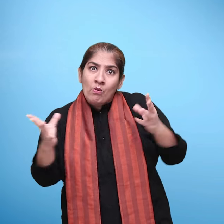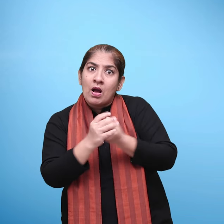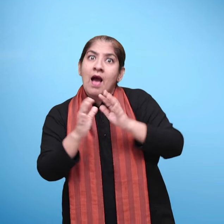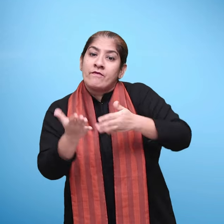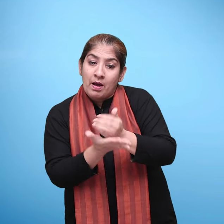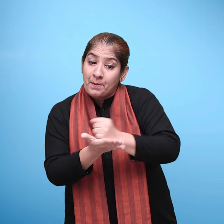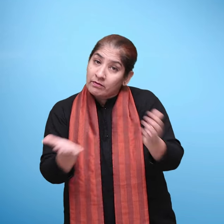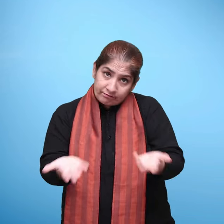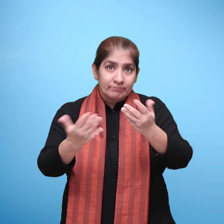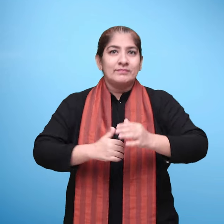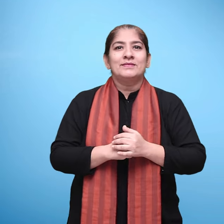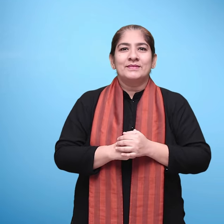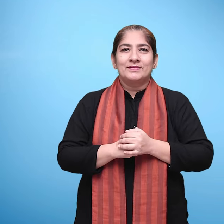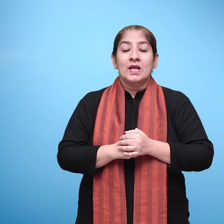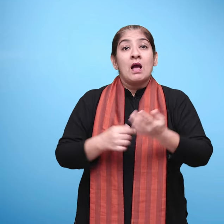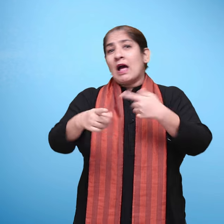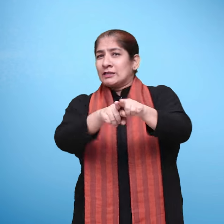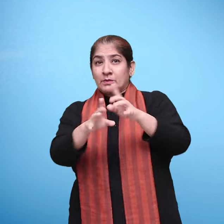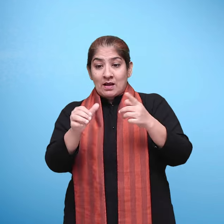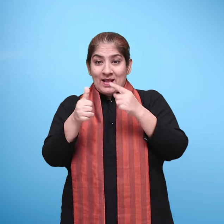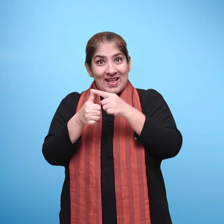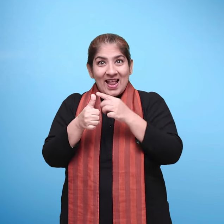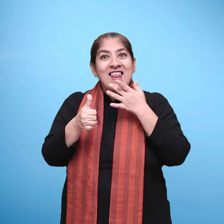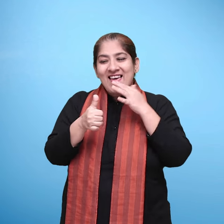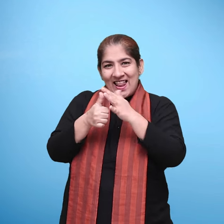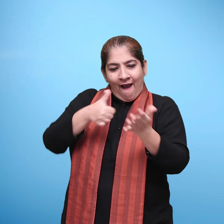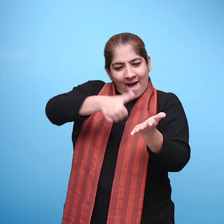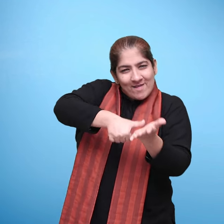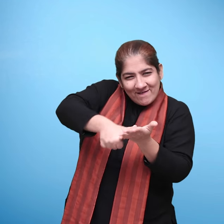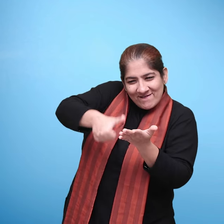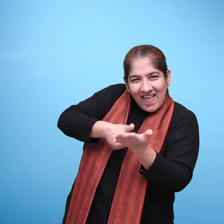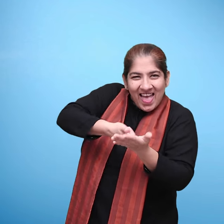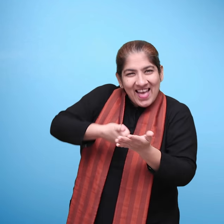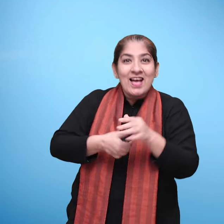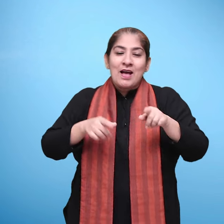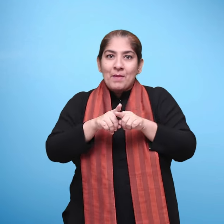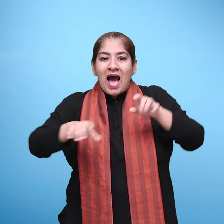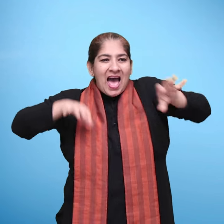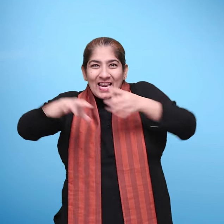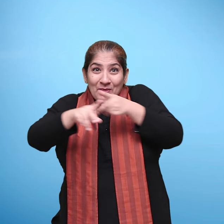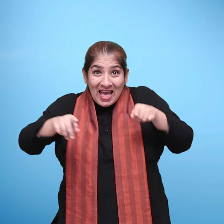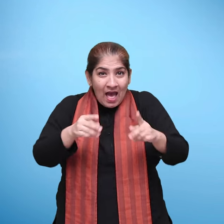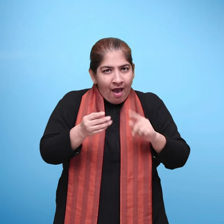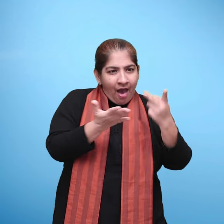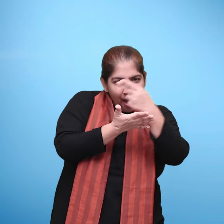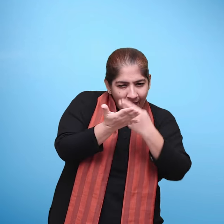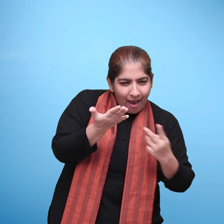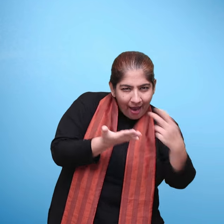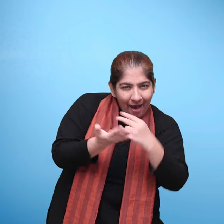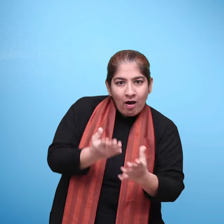है। उदारन के लिए अंगूठे की छाप से चित्र बनाना, कागज से कुट्टे का